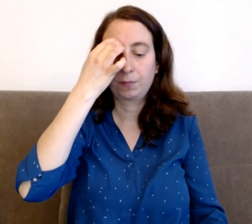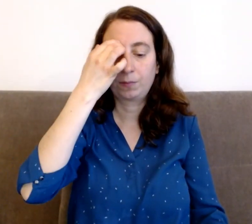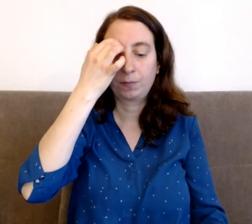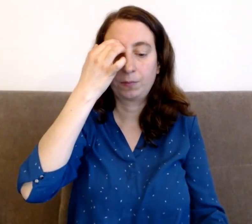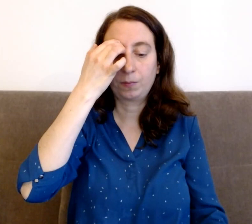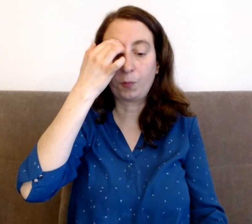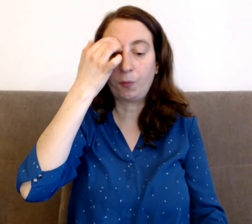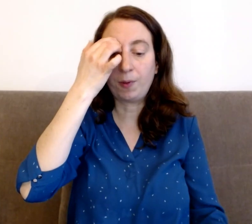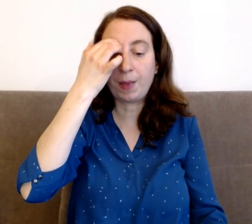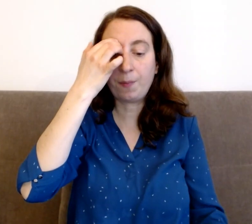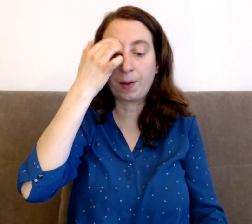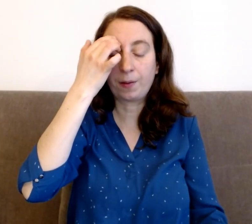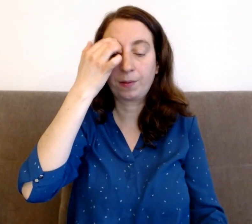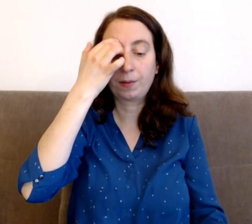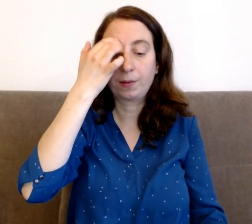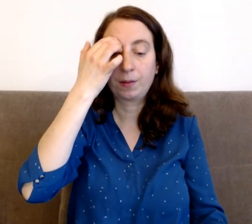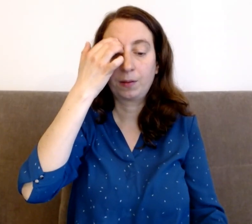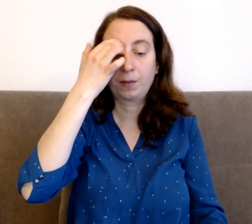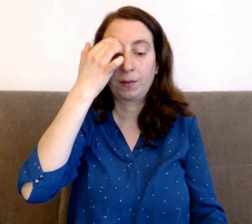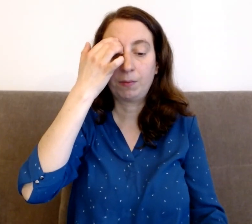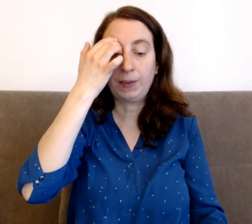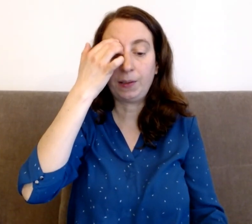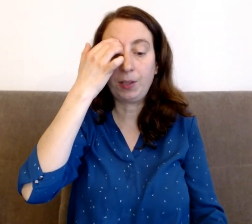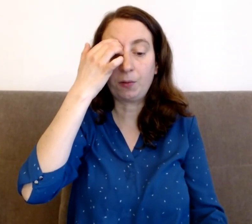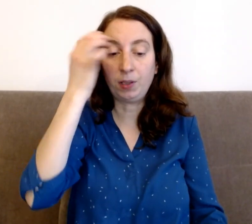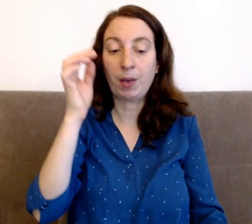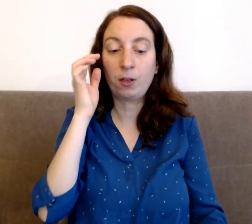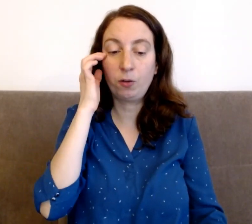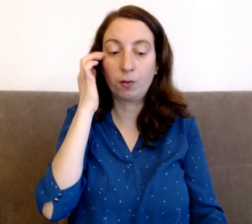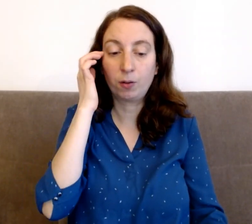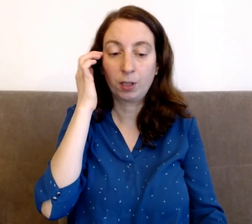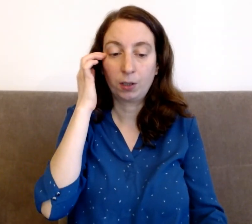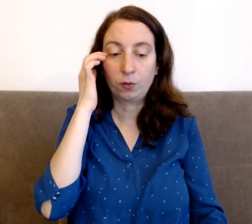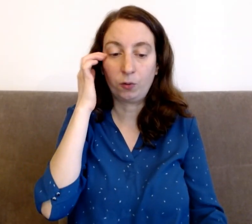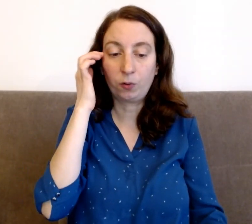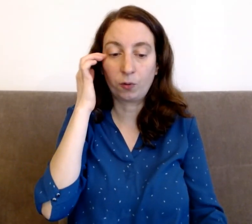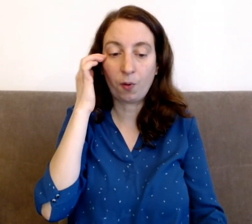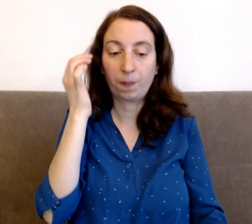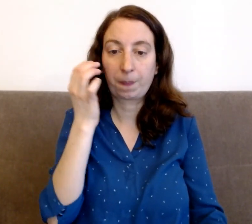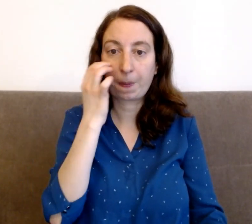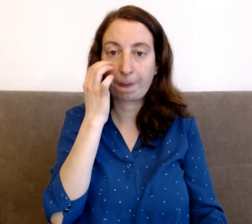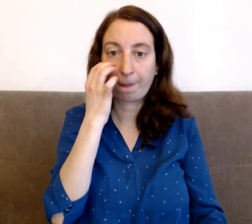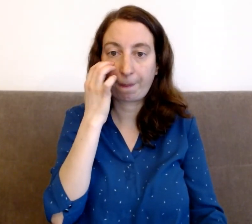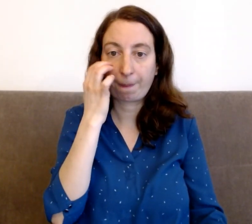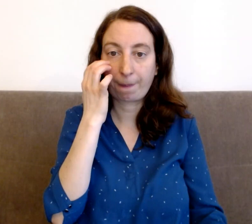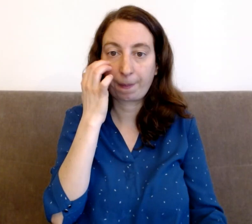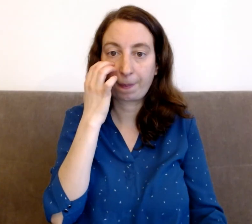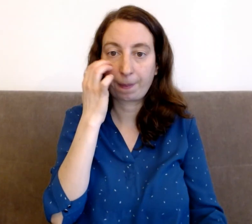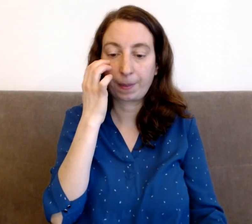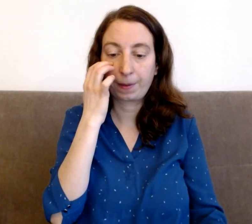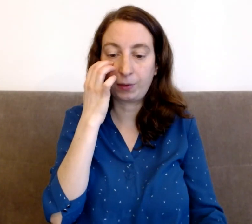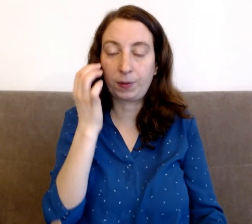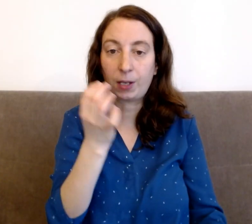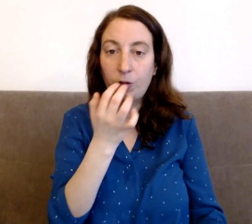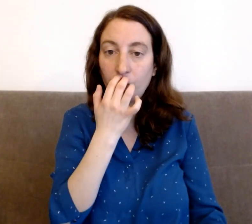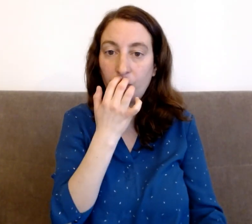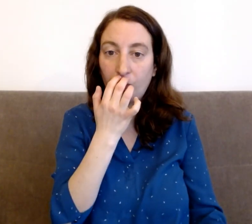Vous pouvez même laisser venir une image de justement ce que ça change pour vous.